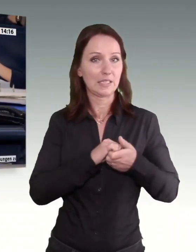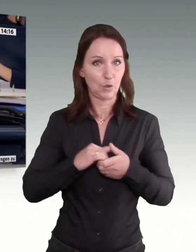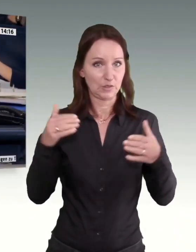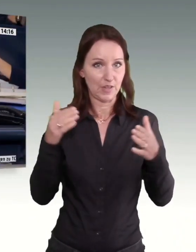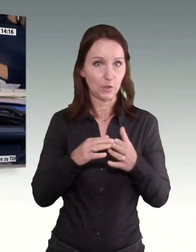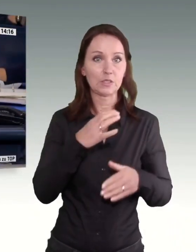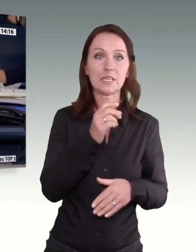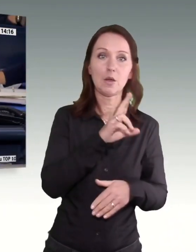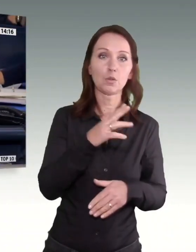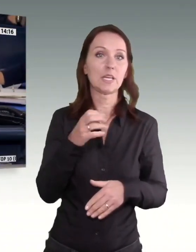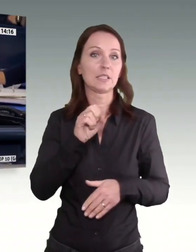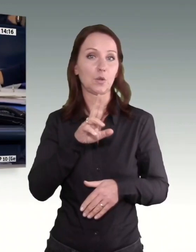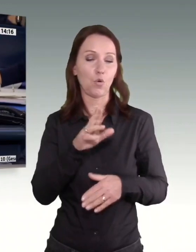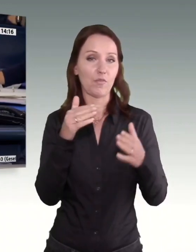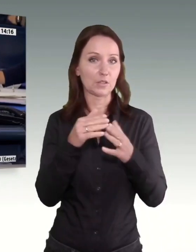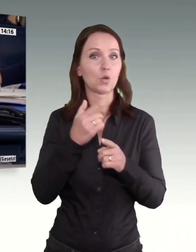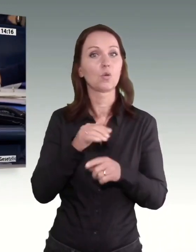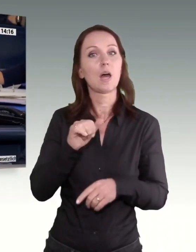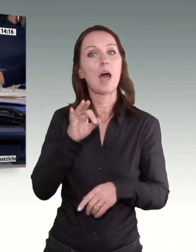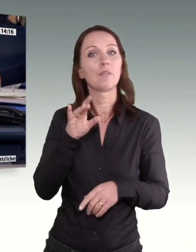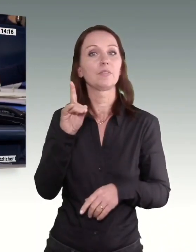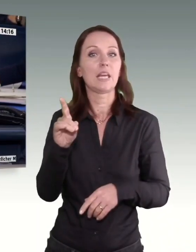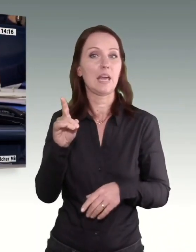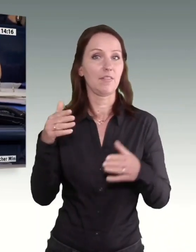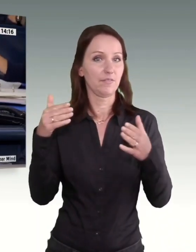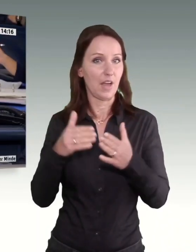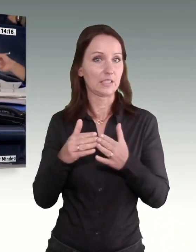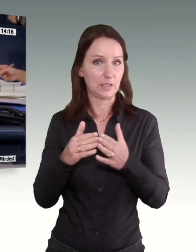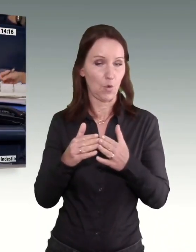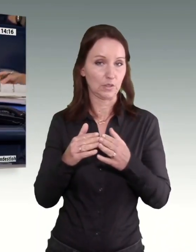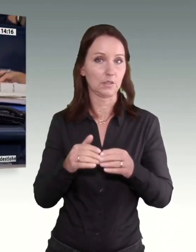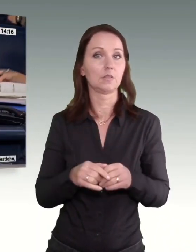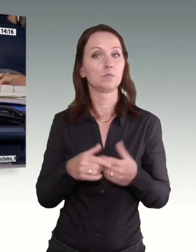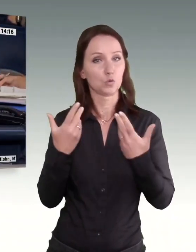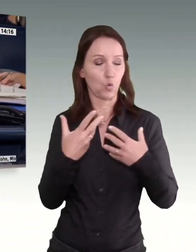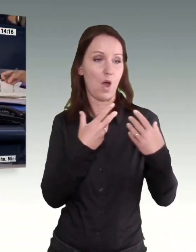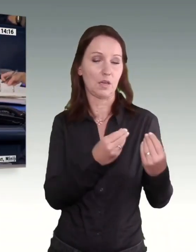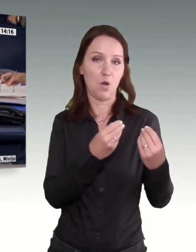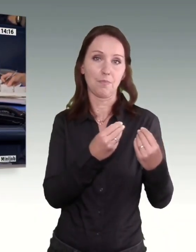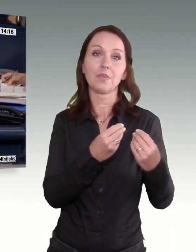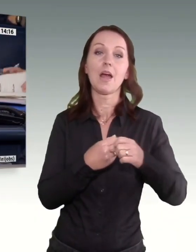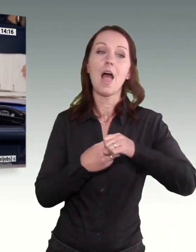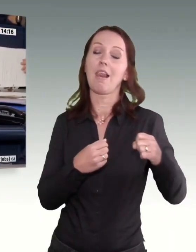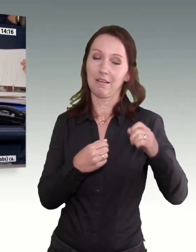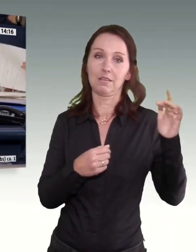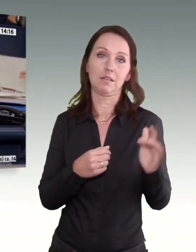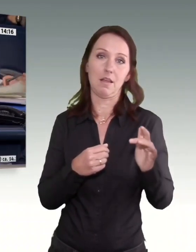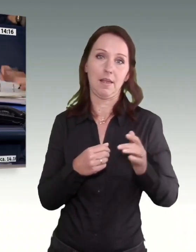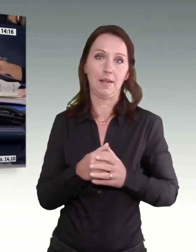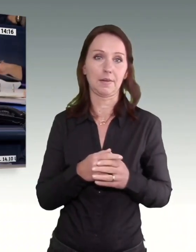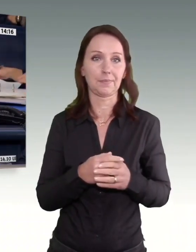CDU-CSU-Fraktionen und der AfD-Fraktion gegen die Stimmen der Fraktion Die Linke angenommen.